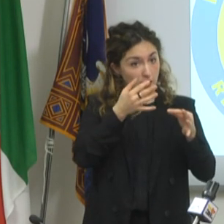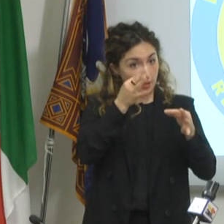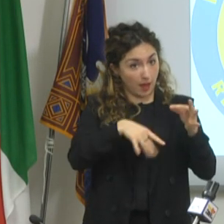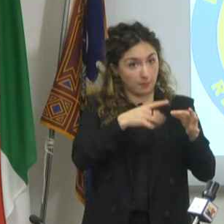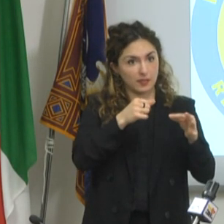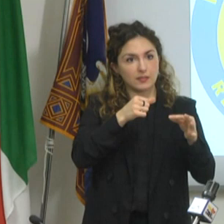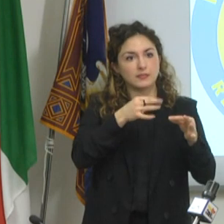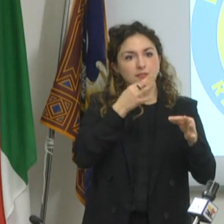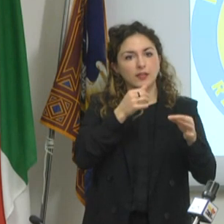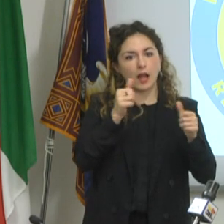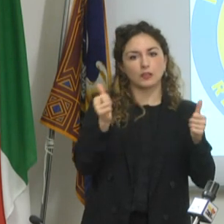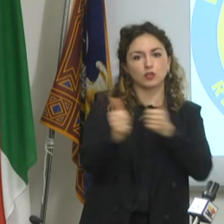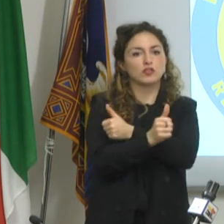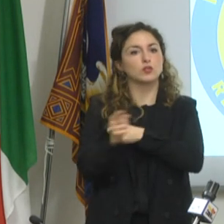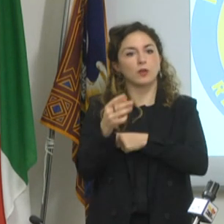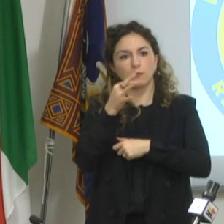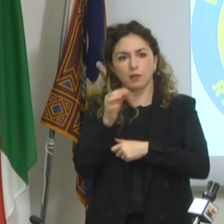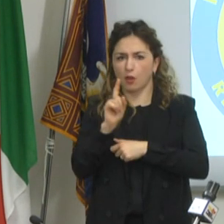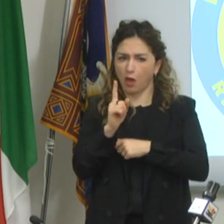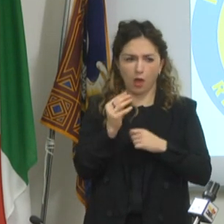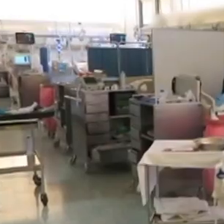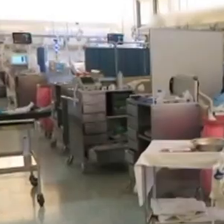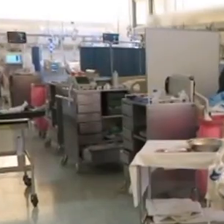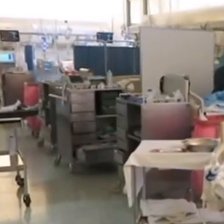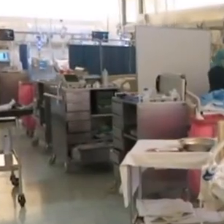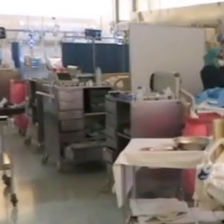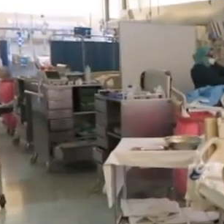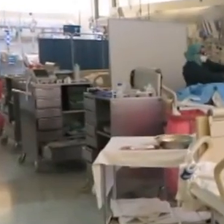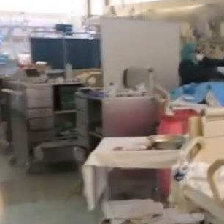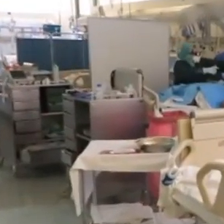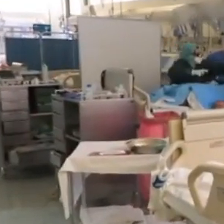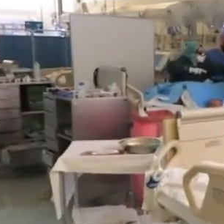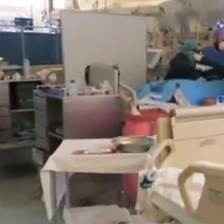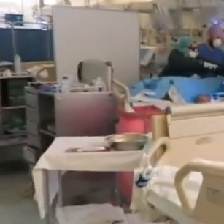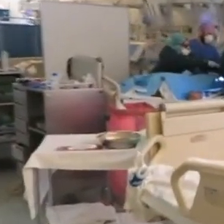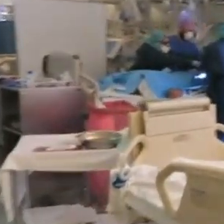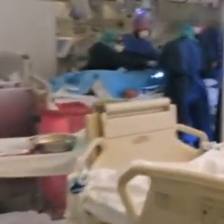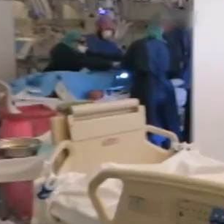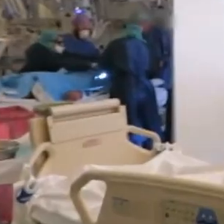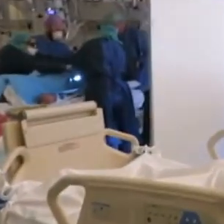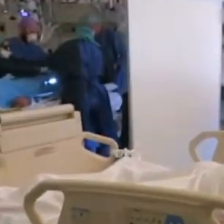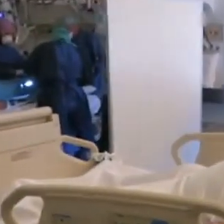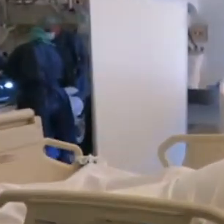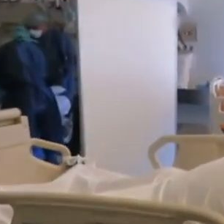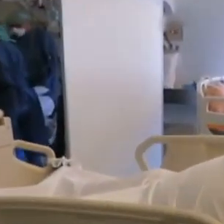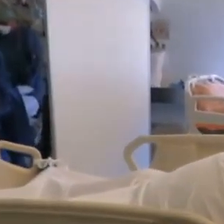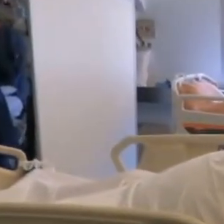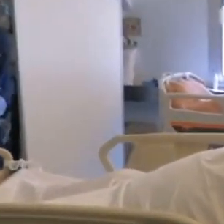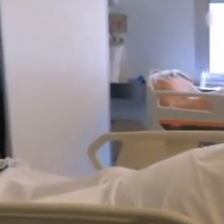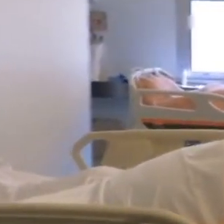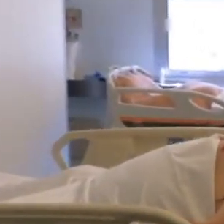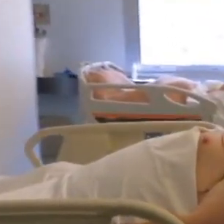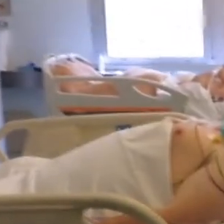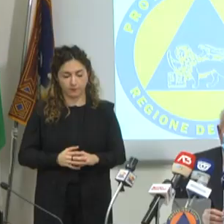sono un'aggiunta e sono un'integrazione. Quindi è la questione terapia intensiva e con i 700 posti attivi di cui da stamane